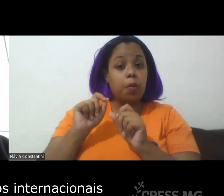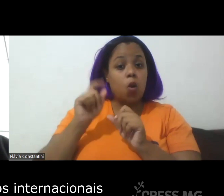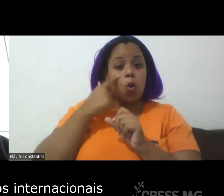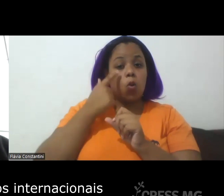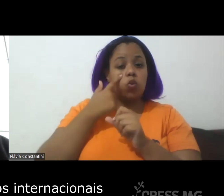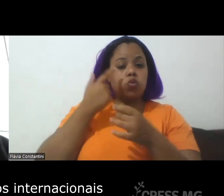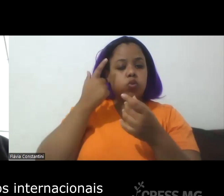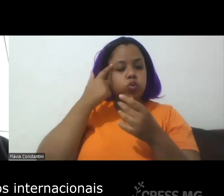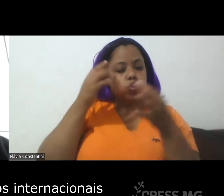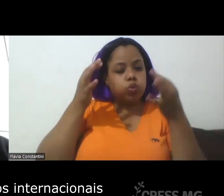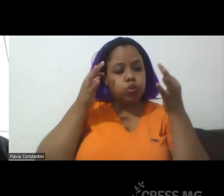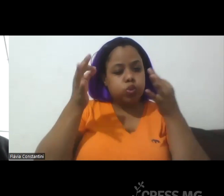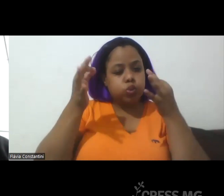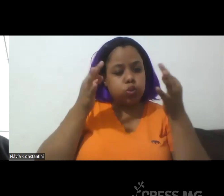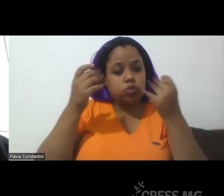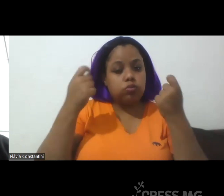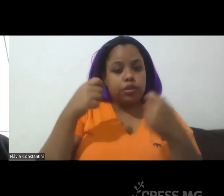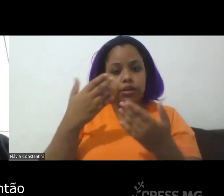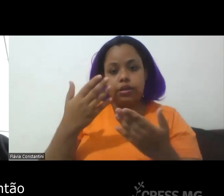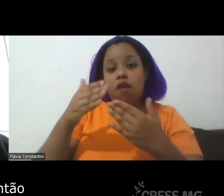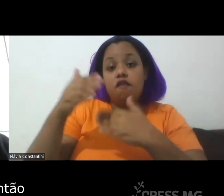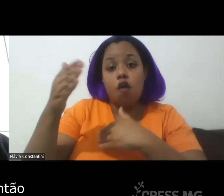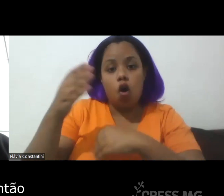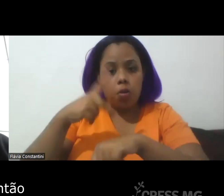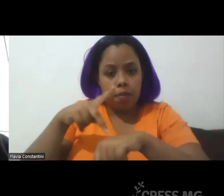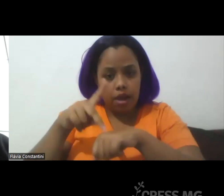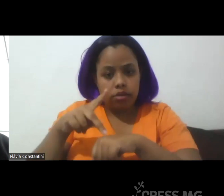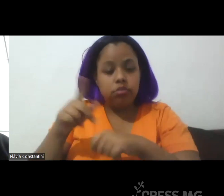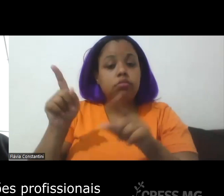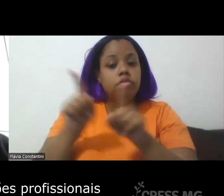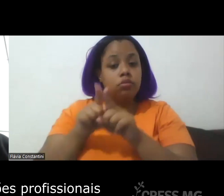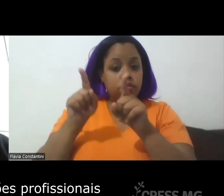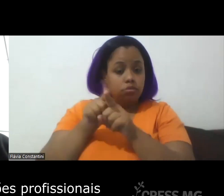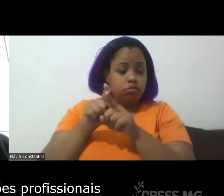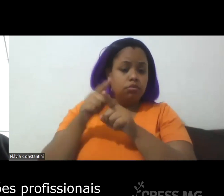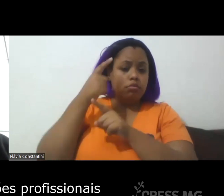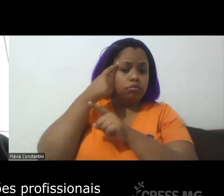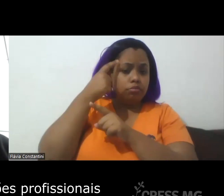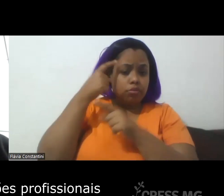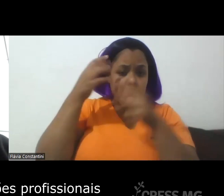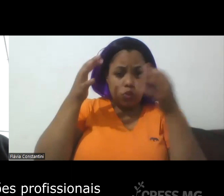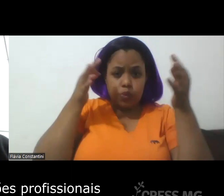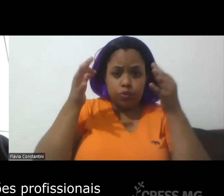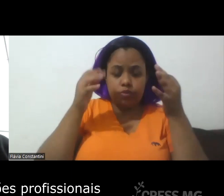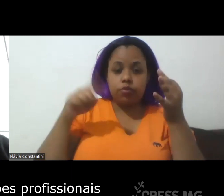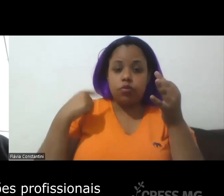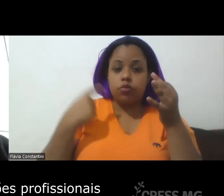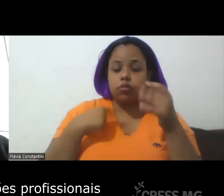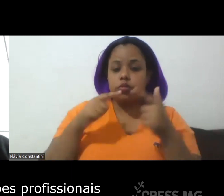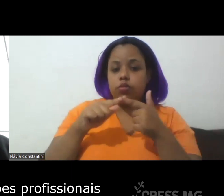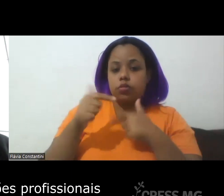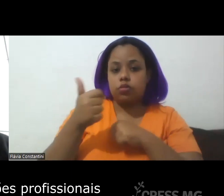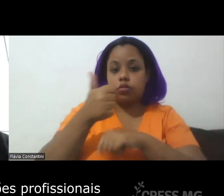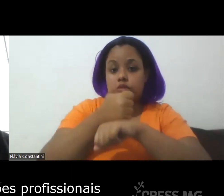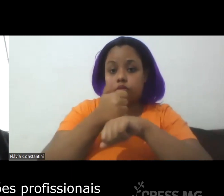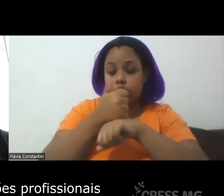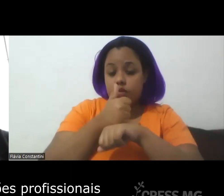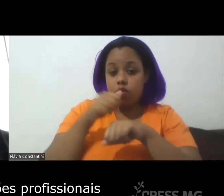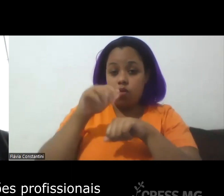internacionais. Então, as nossas ações profissionais,